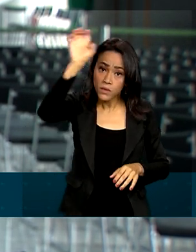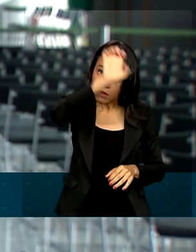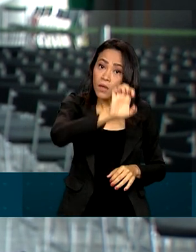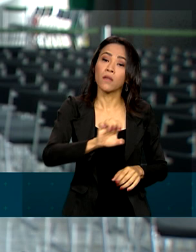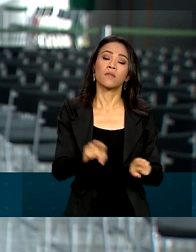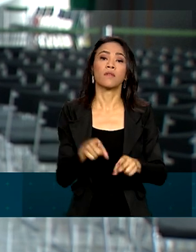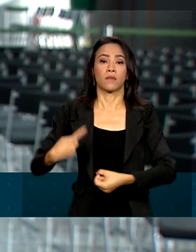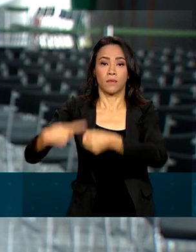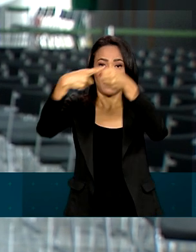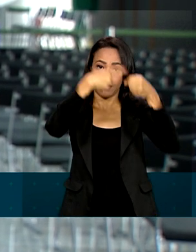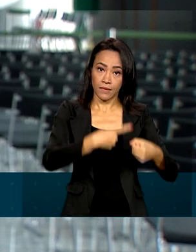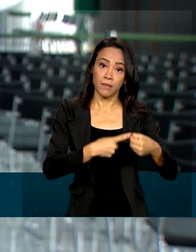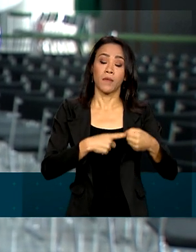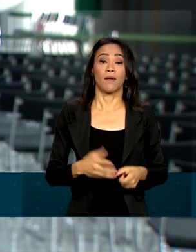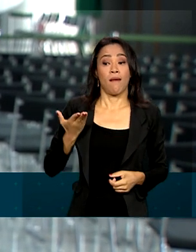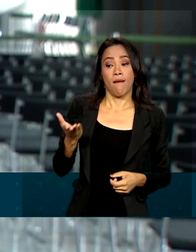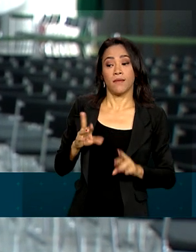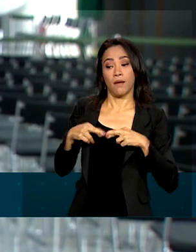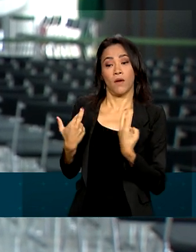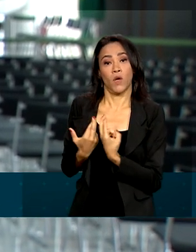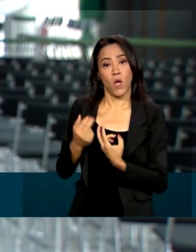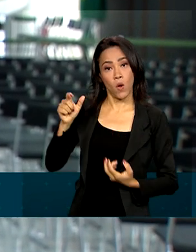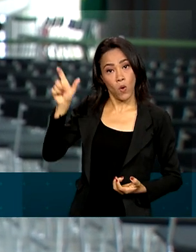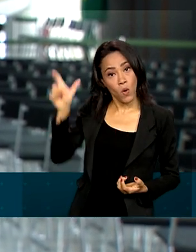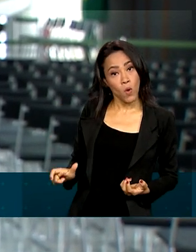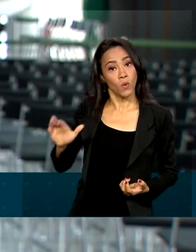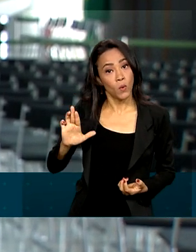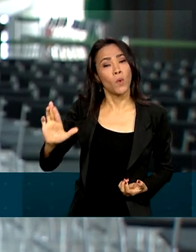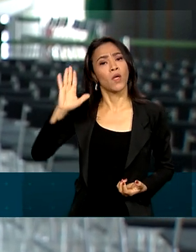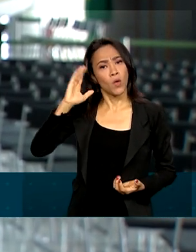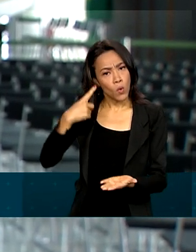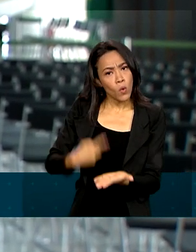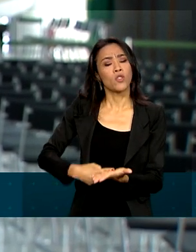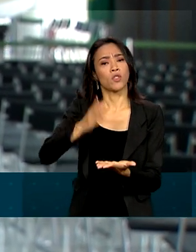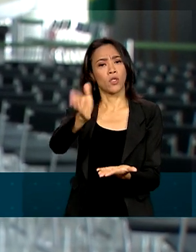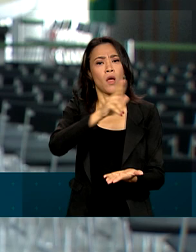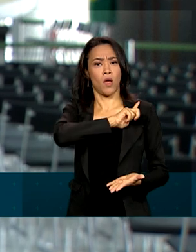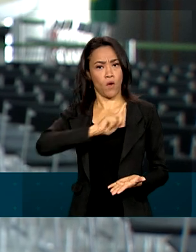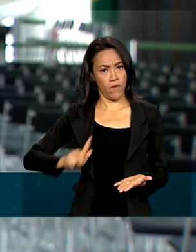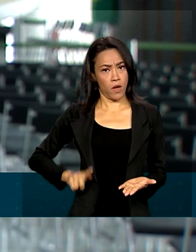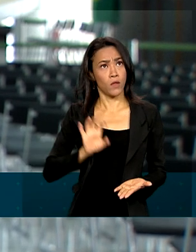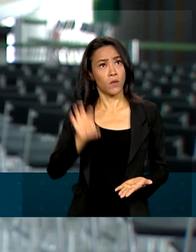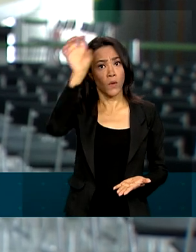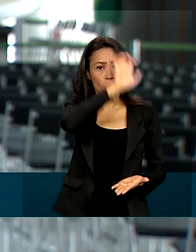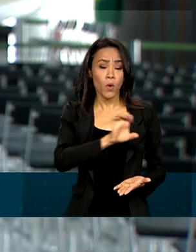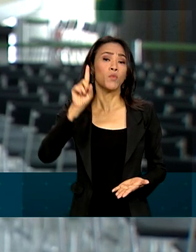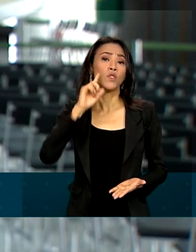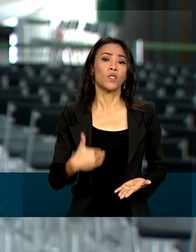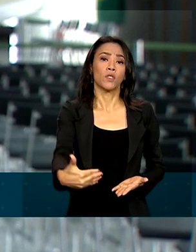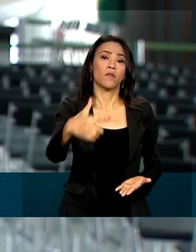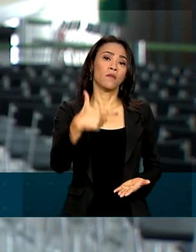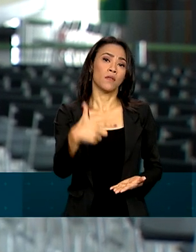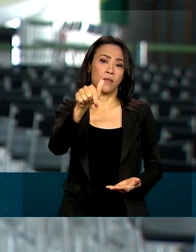e municípios. Inclusive, uma reunião de Lula com os governadores já está marcada para o dia 27 de janeiro. E